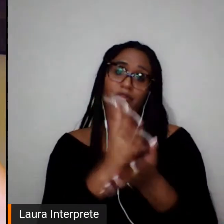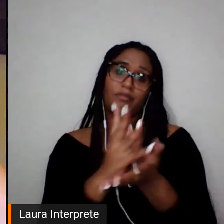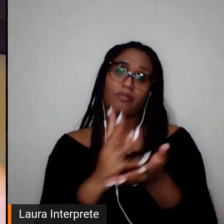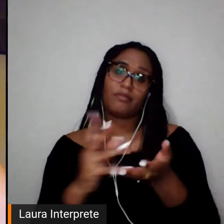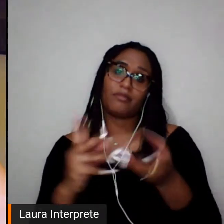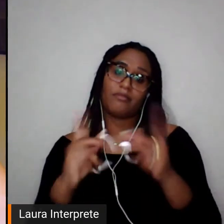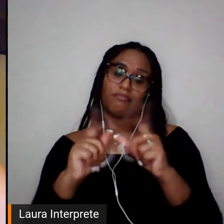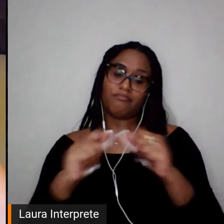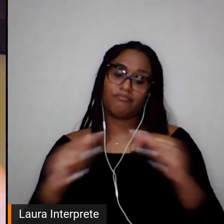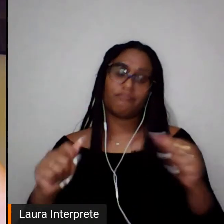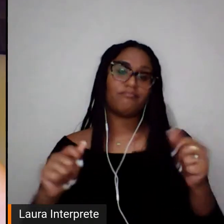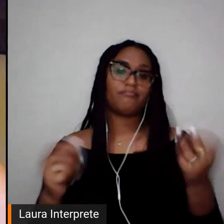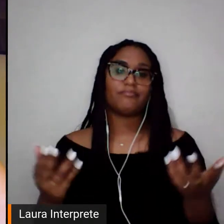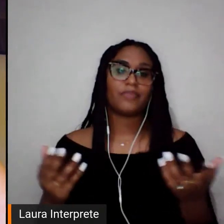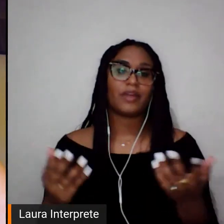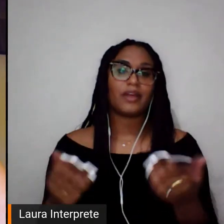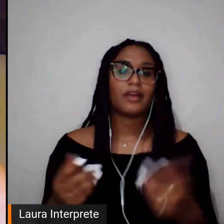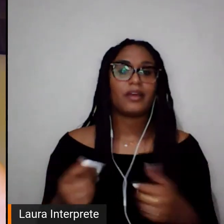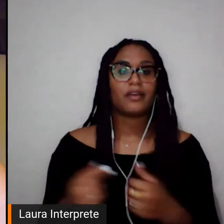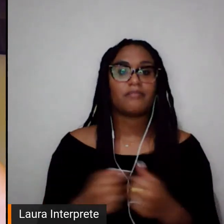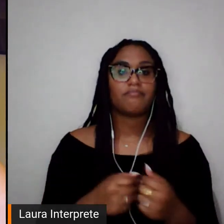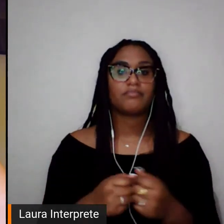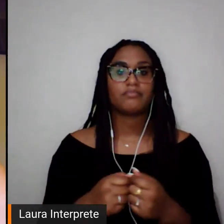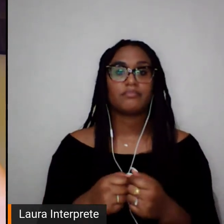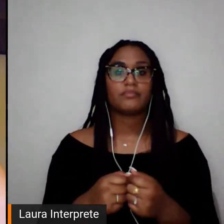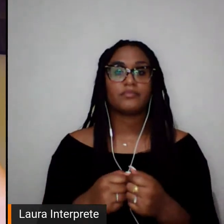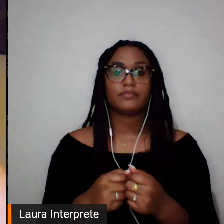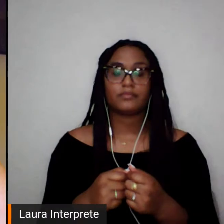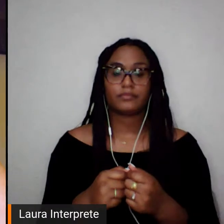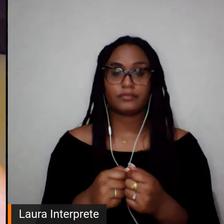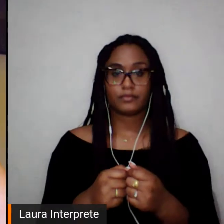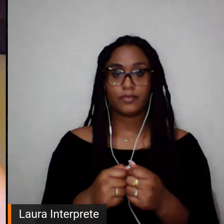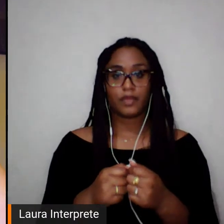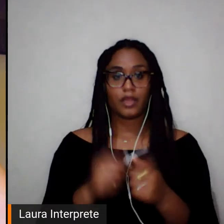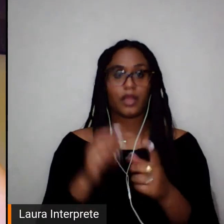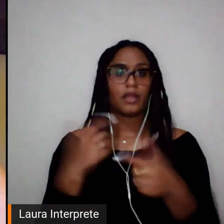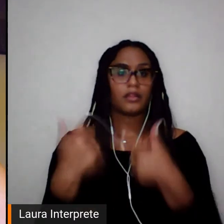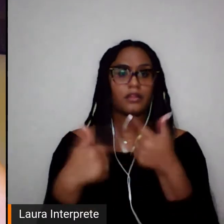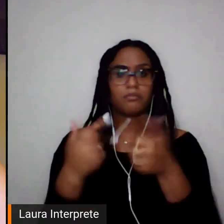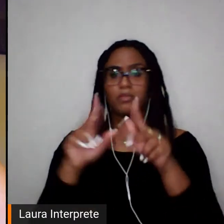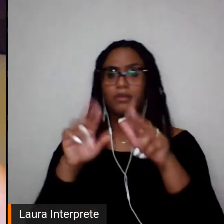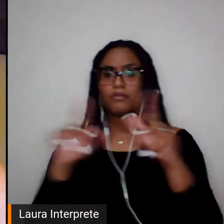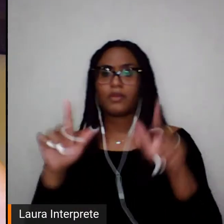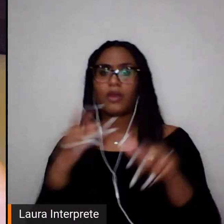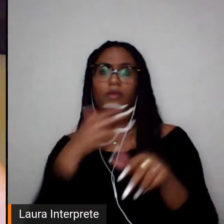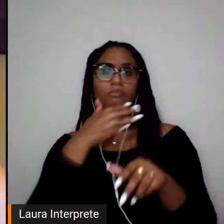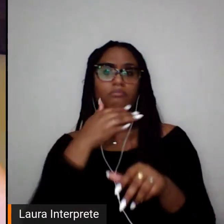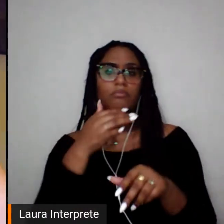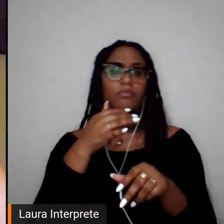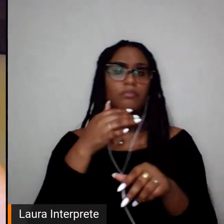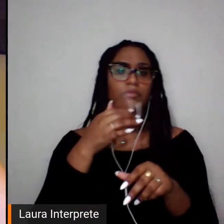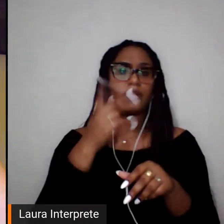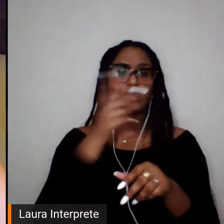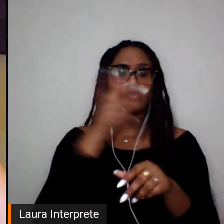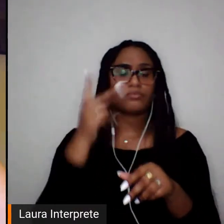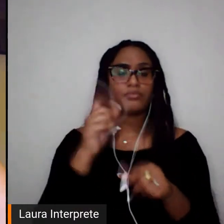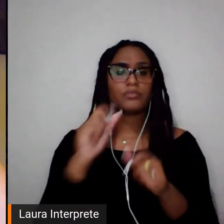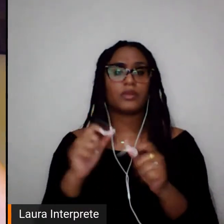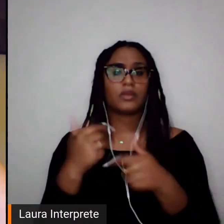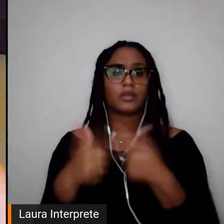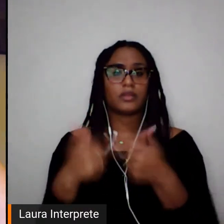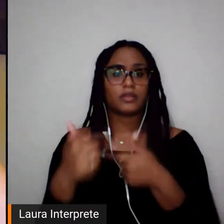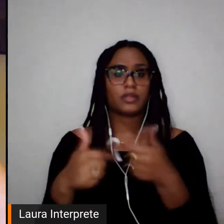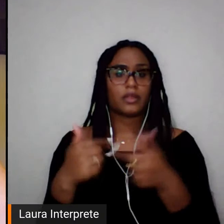que se debruçam sobre a memória social, como o Legoff, como o Roblox, mas principalmente com